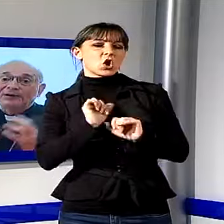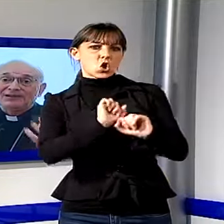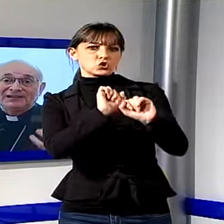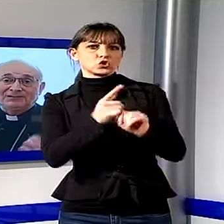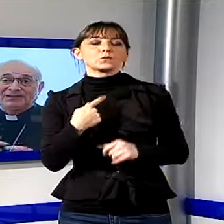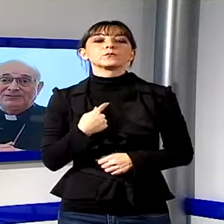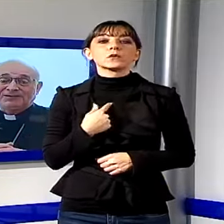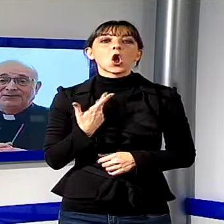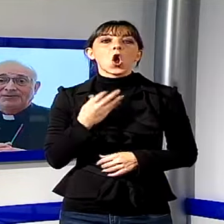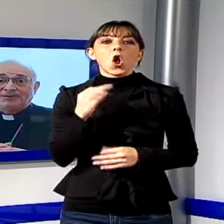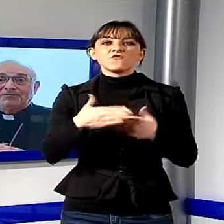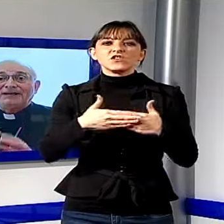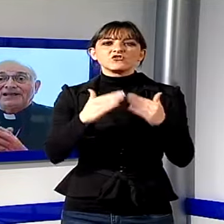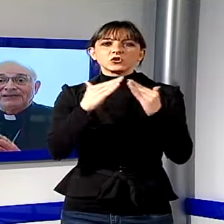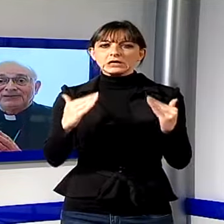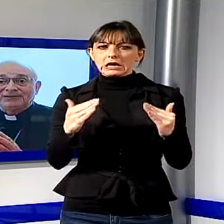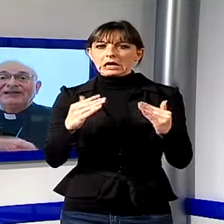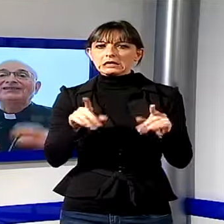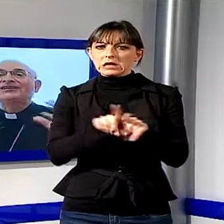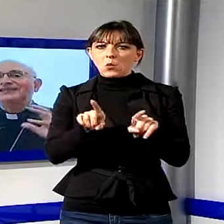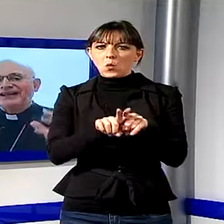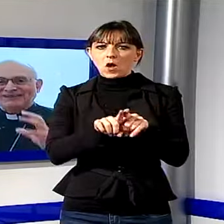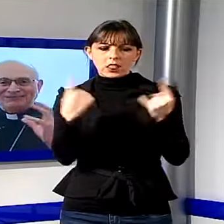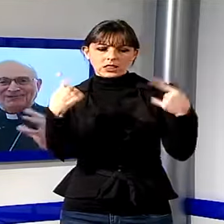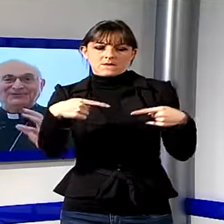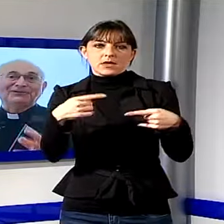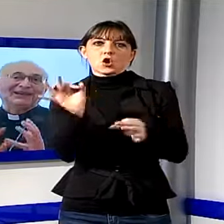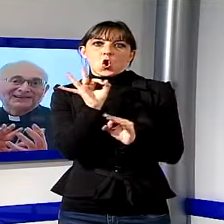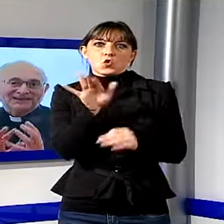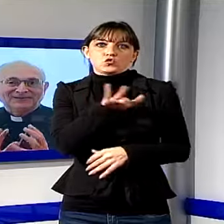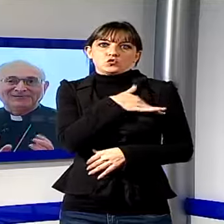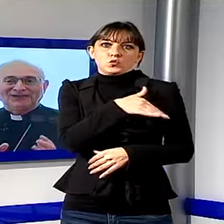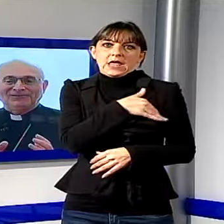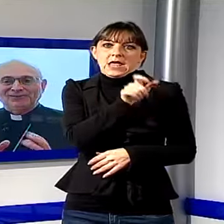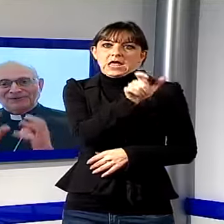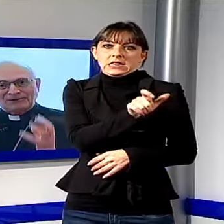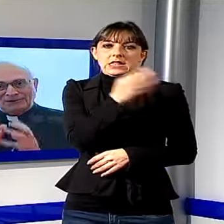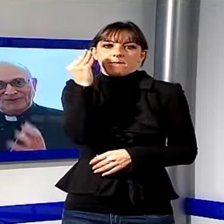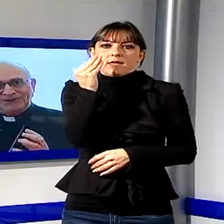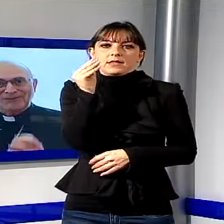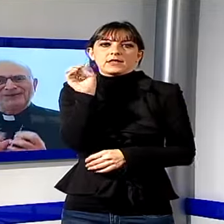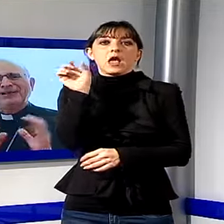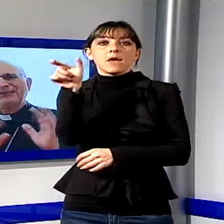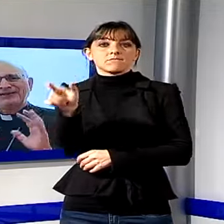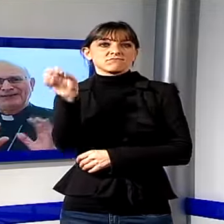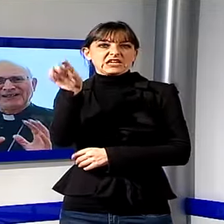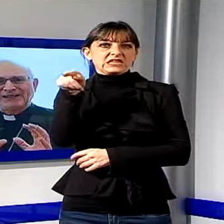diventare un nemico, ma addirittura l'insegnante per lo studente, insomma, no, porti la parola grossa è un nemico, ma insomma la persona che,